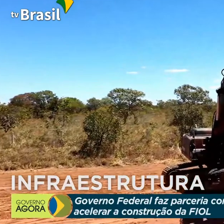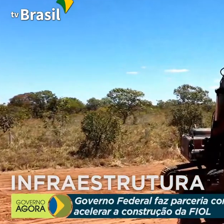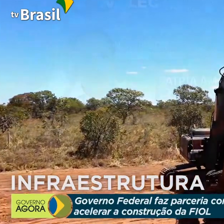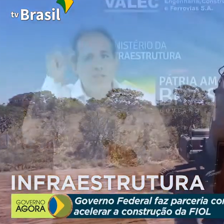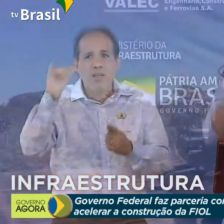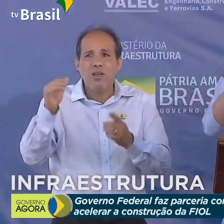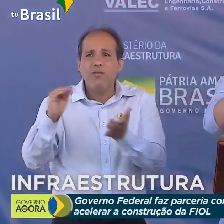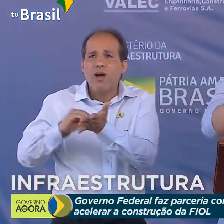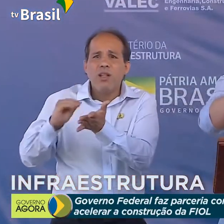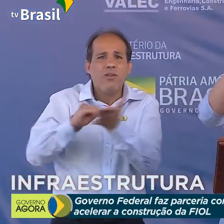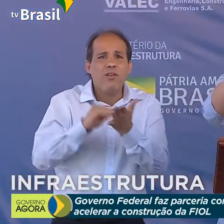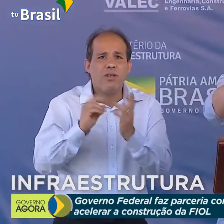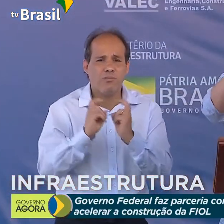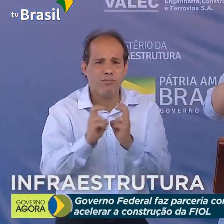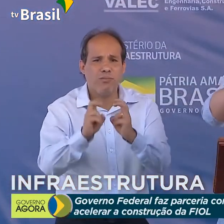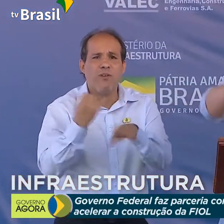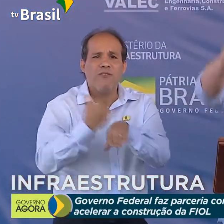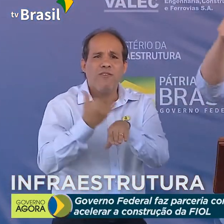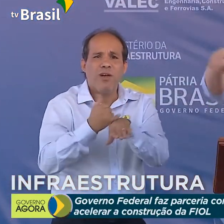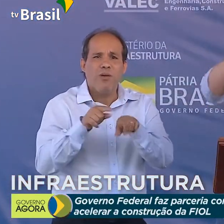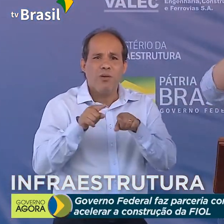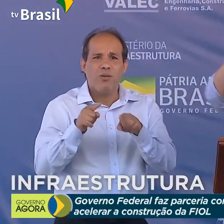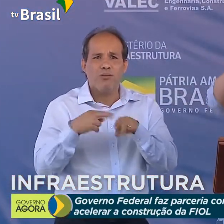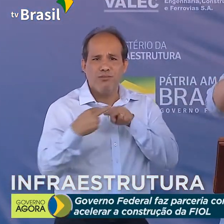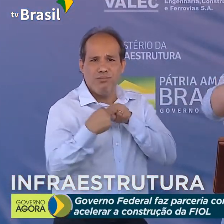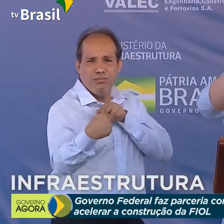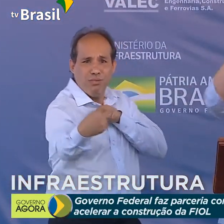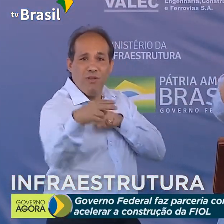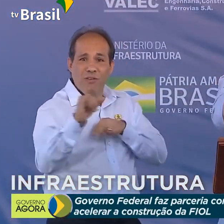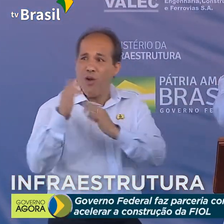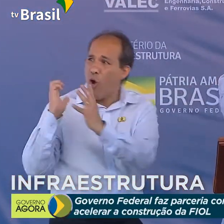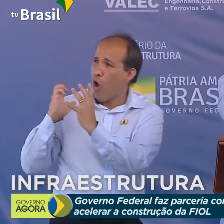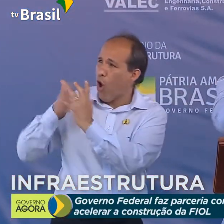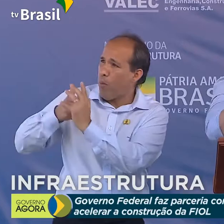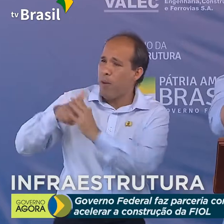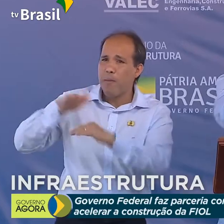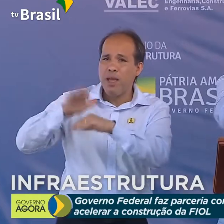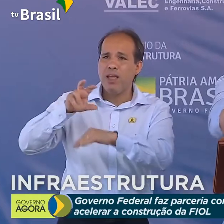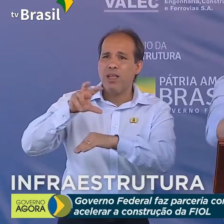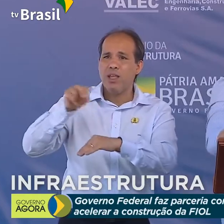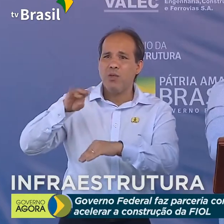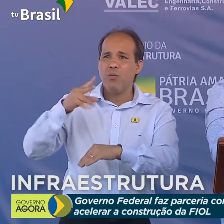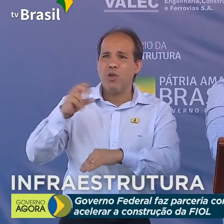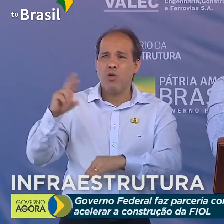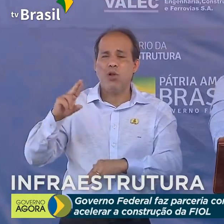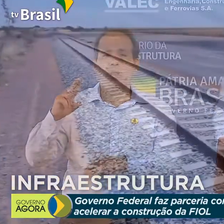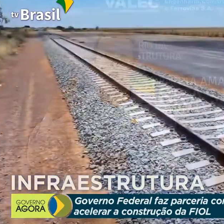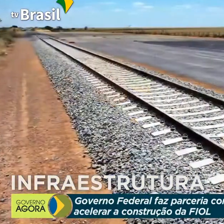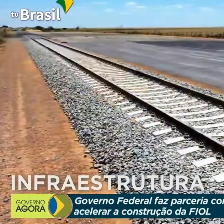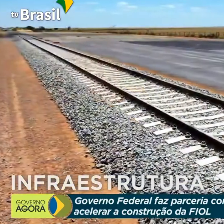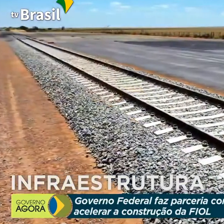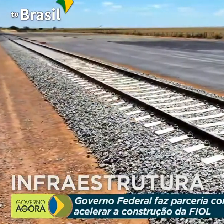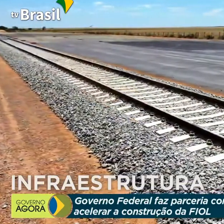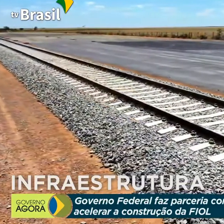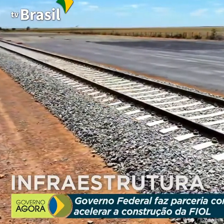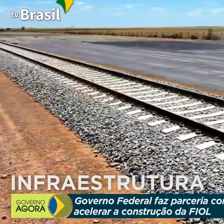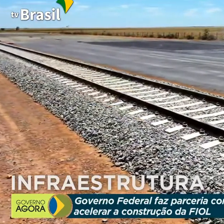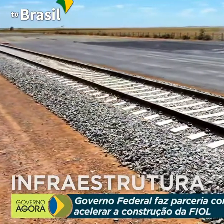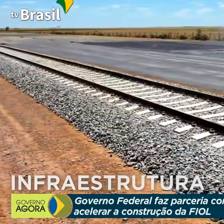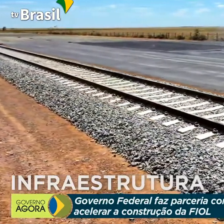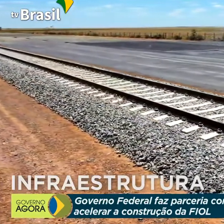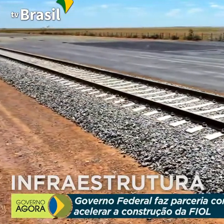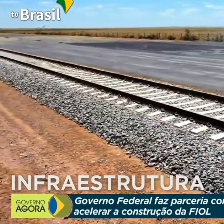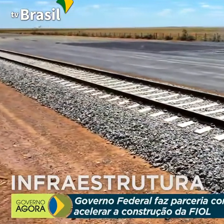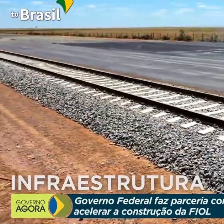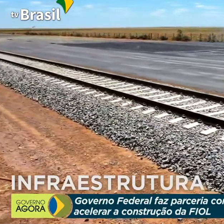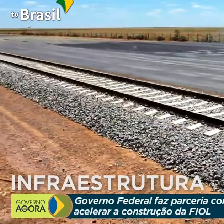ferrovia. E nós vamos comprar 500 milhões de reais de trilhos para garantir que não vai haver descontinuidade. Nós temos terraplanagem feita, nós